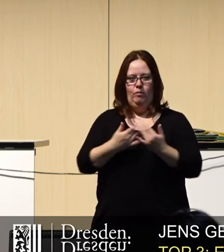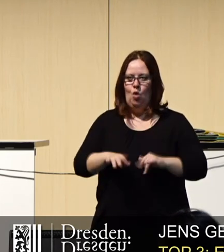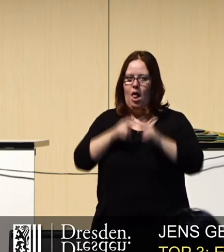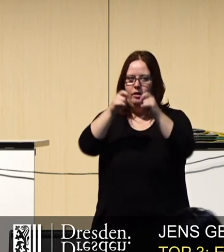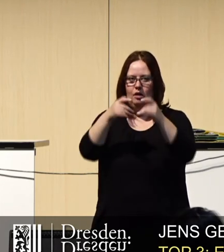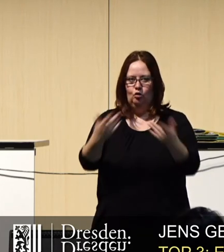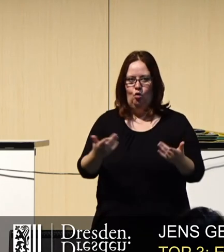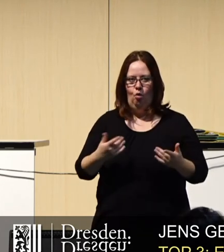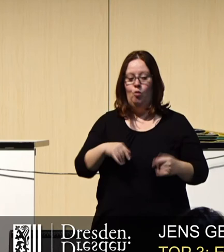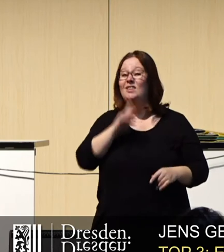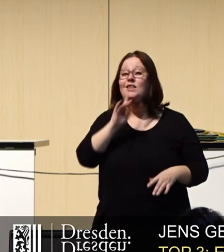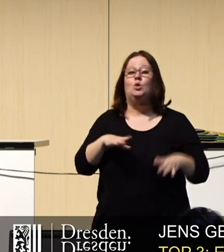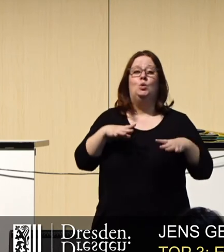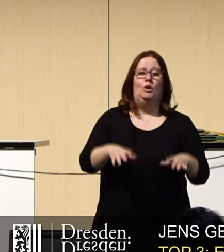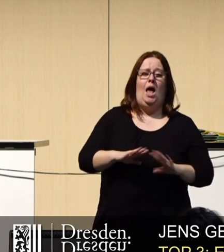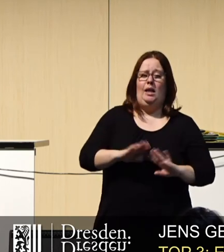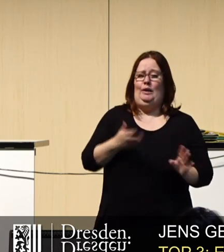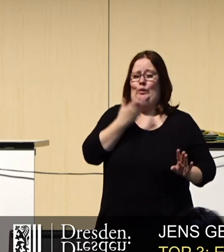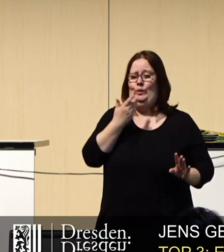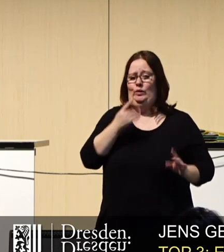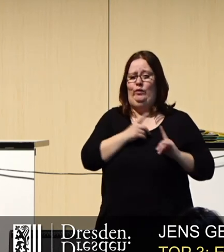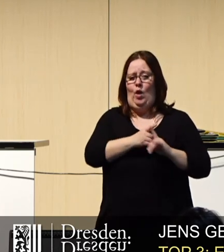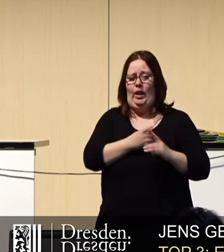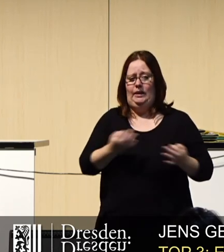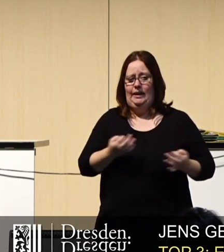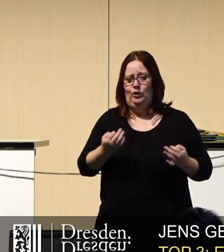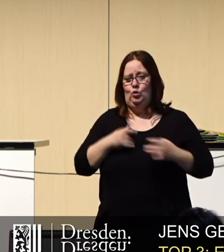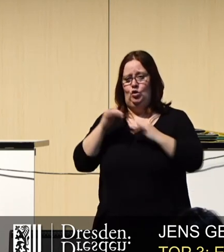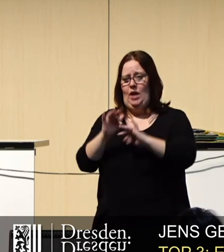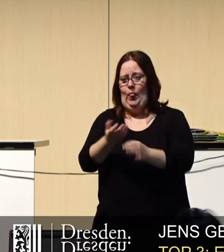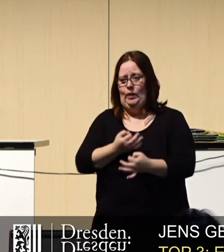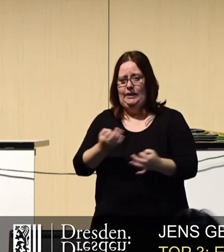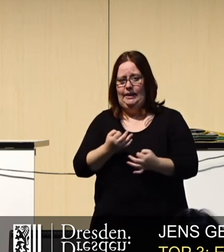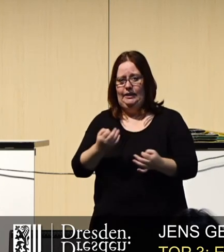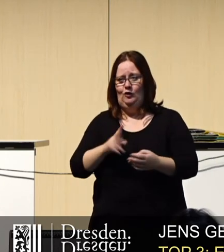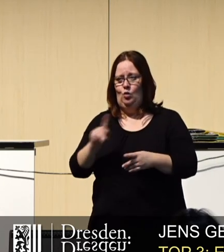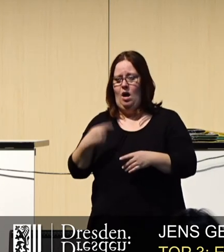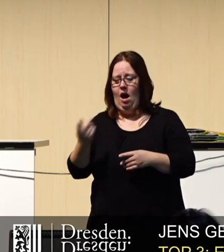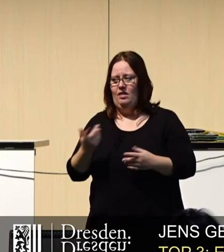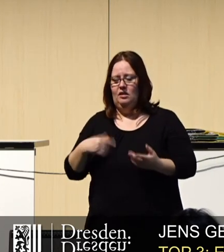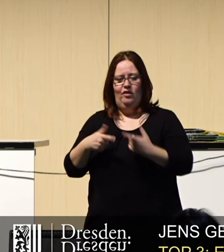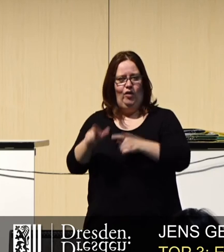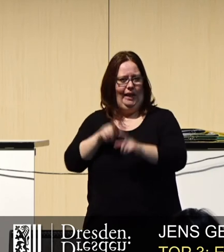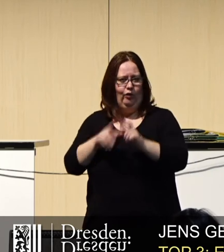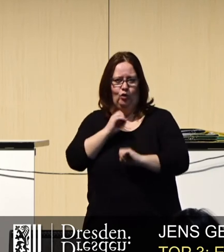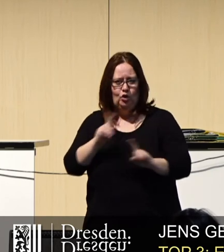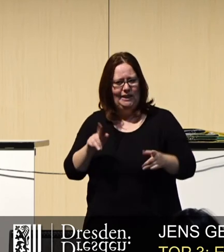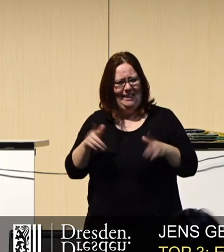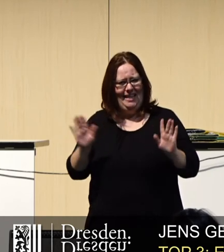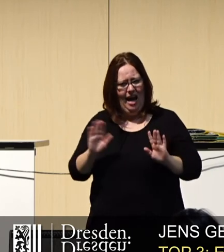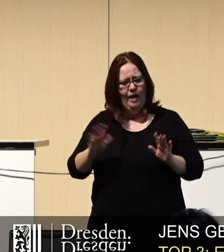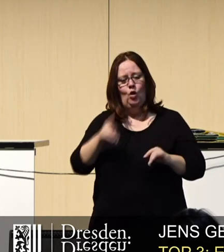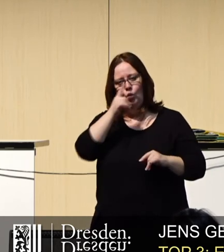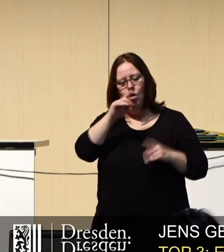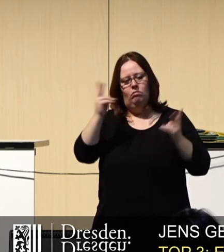der Antrag, da ging es nie um gesundheitliche Folgen, um Strahlung oder um irgendwas zu verhindern, sondern es